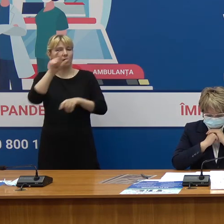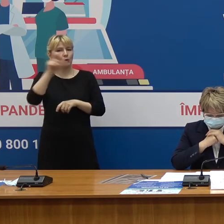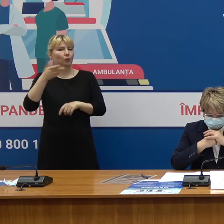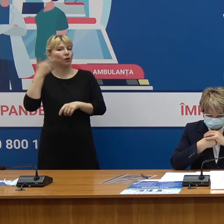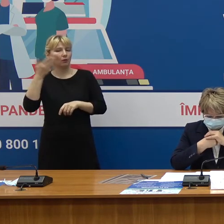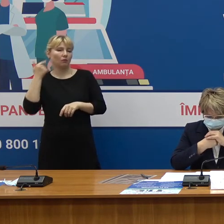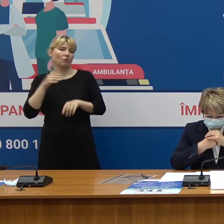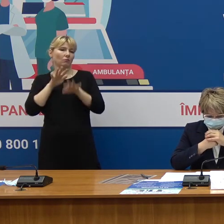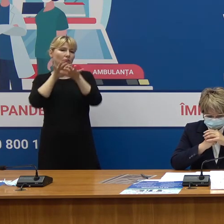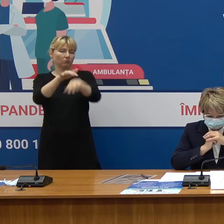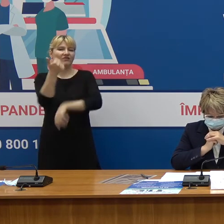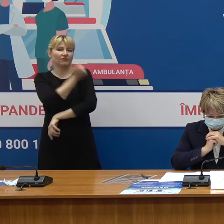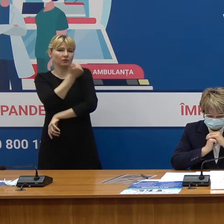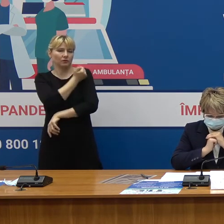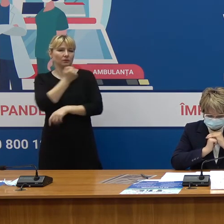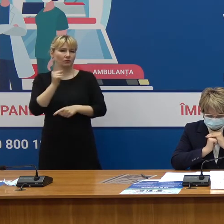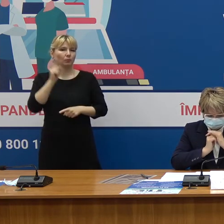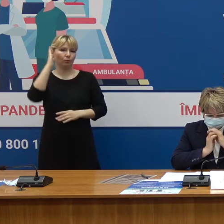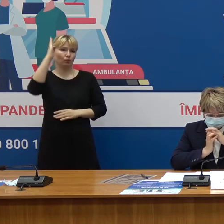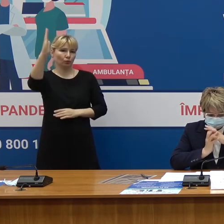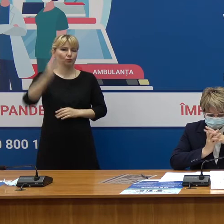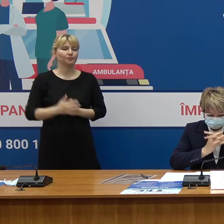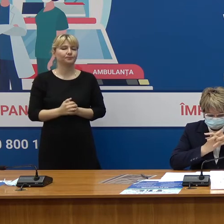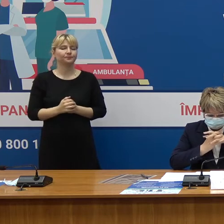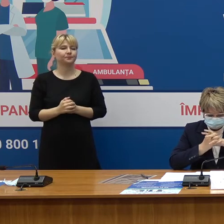o altă amploare în viitorul apropiat.